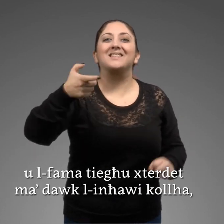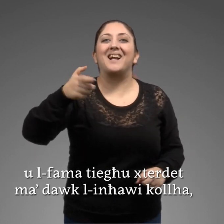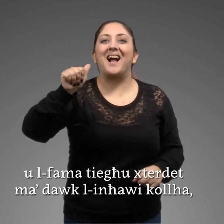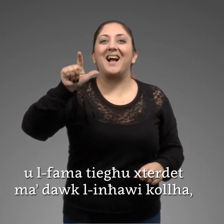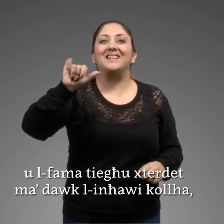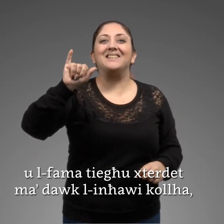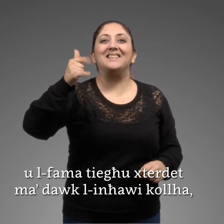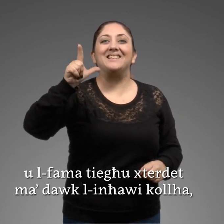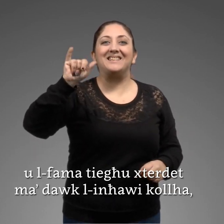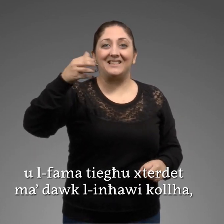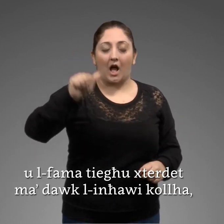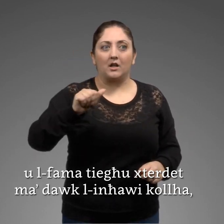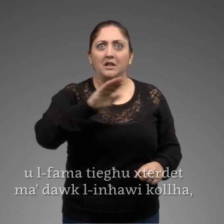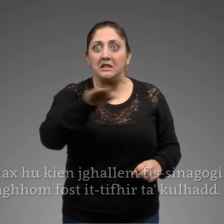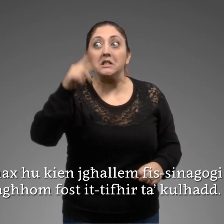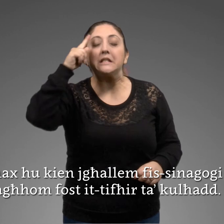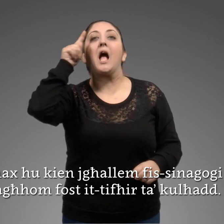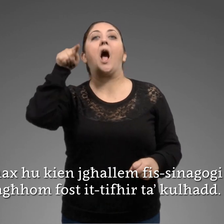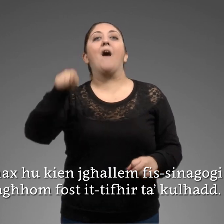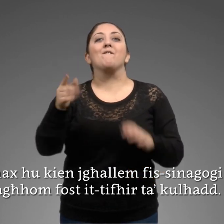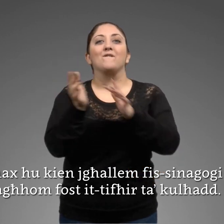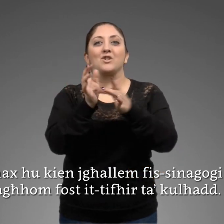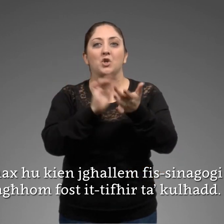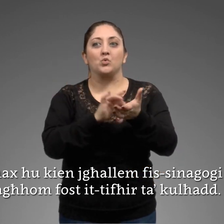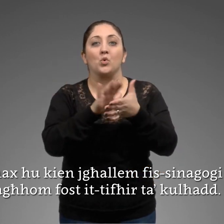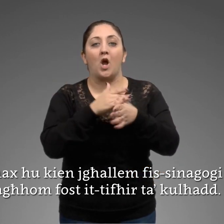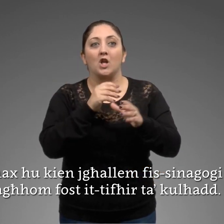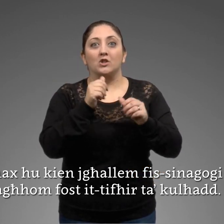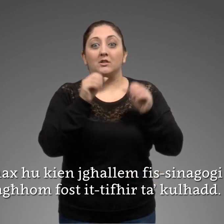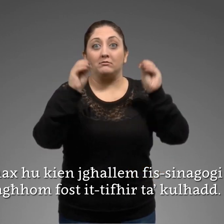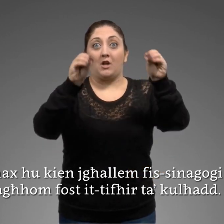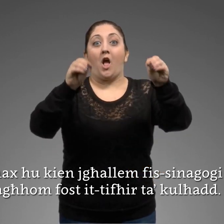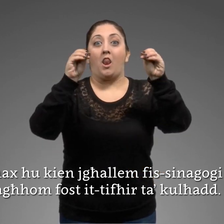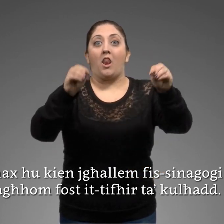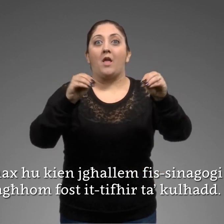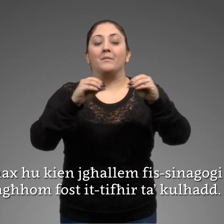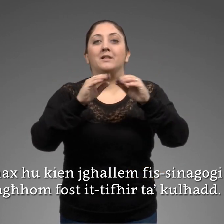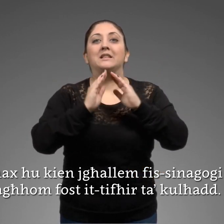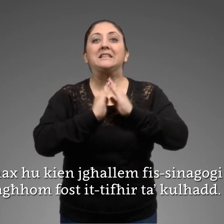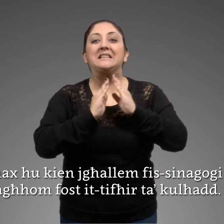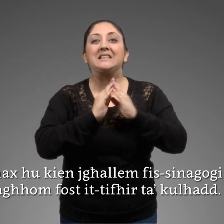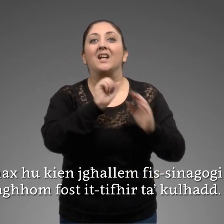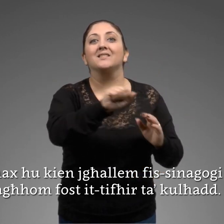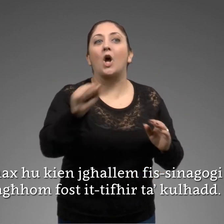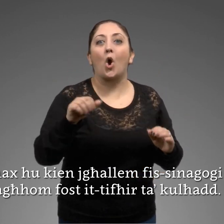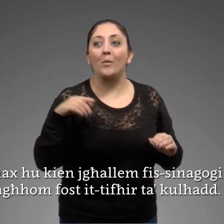ċtardet ma dawk lin-ħawi kolla għaxu kien jgħallem fissinagogi taħħom fost ittifħir ta'kul ħatt